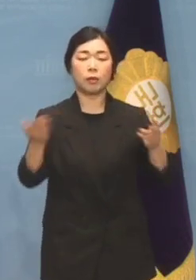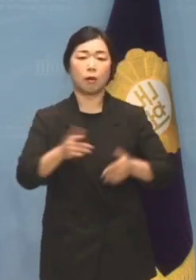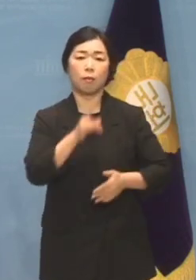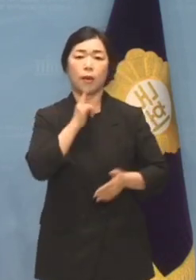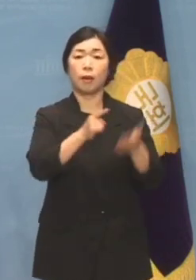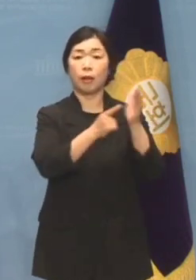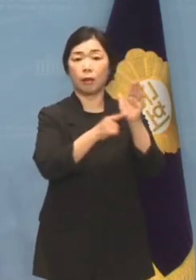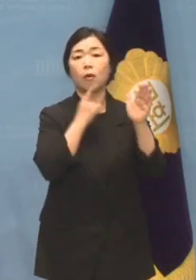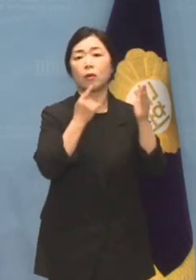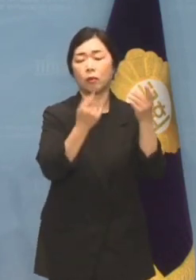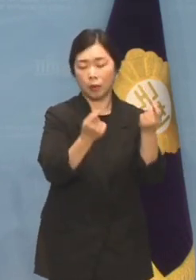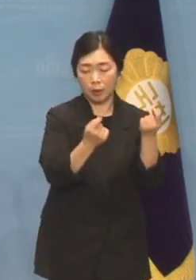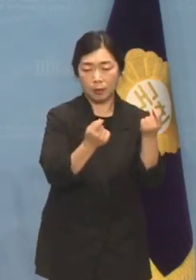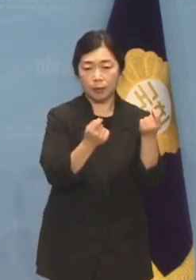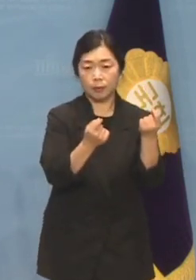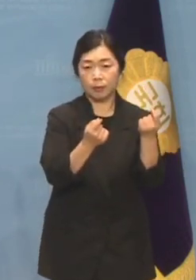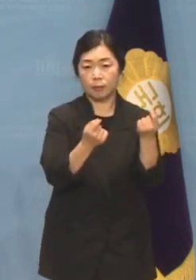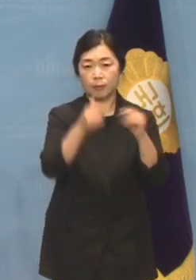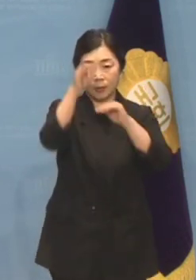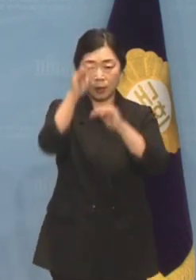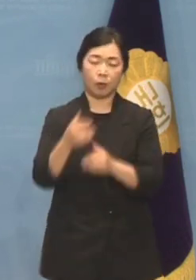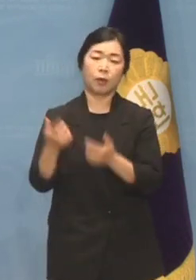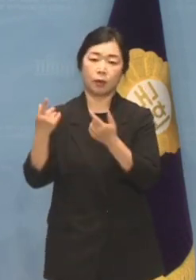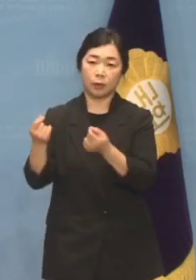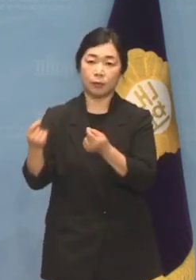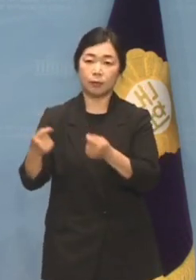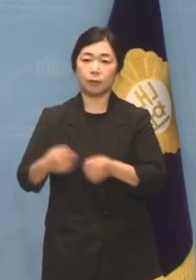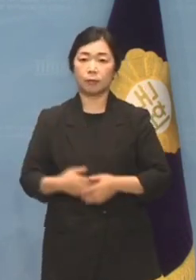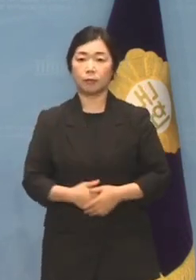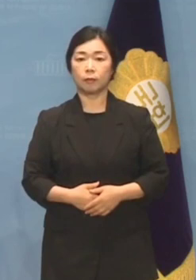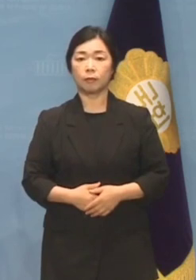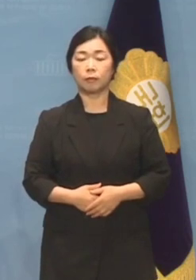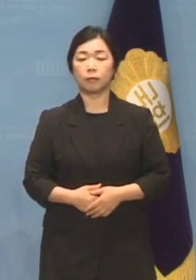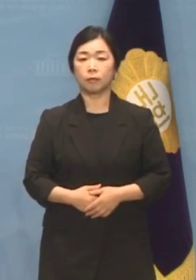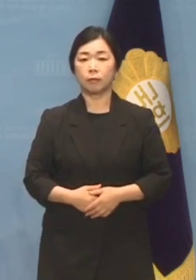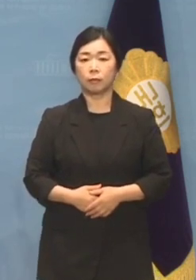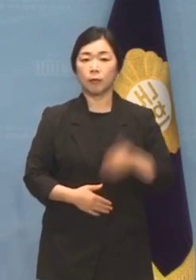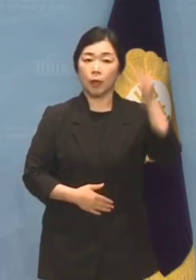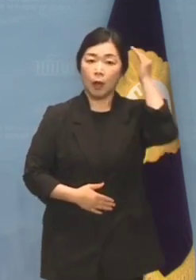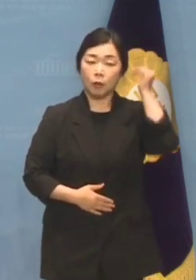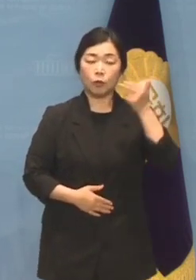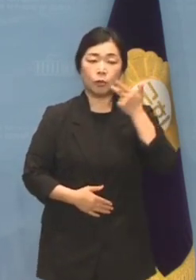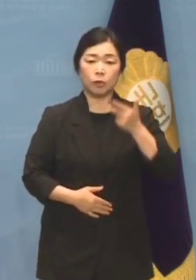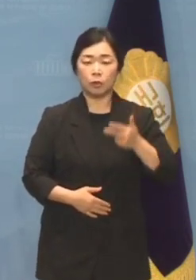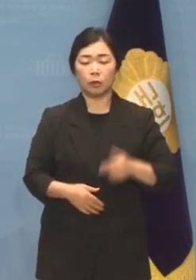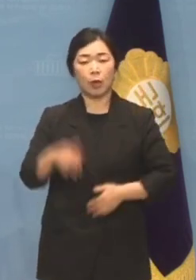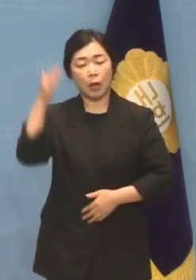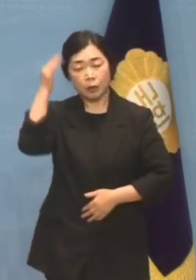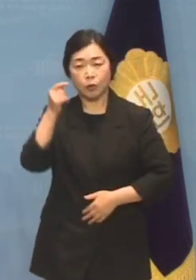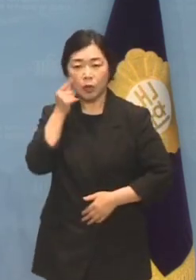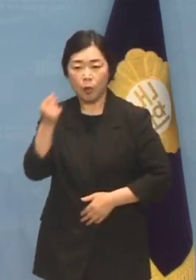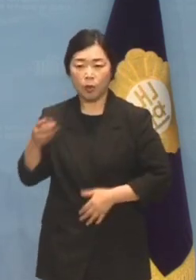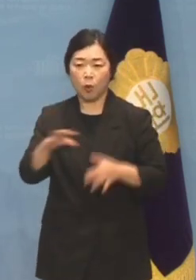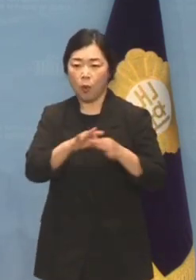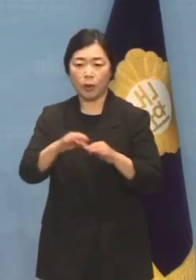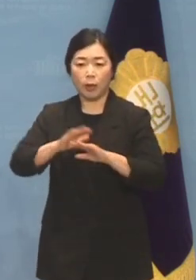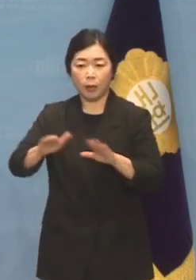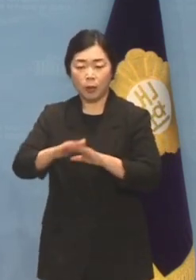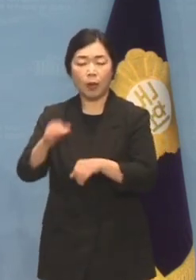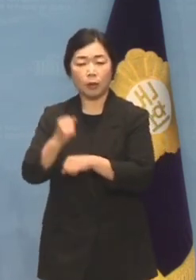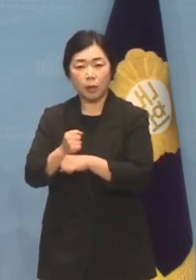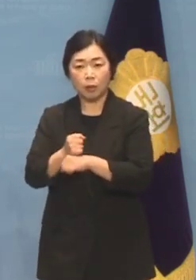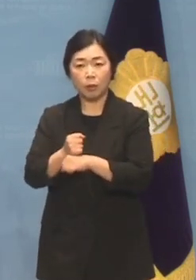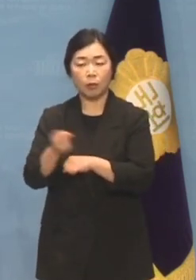말씀하신 것과 같은 맥락입니다. 양국 관계를 개선하고 미래로 나아가자고 하면서